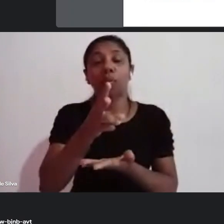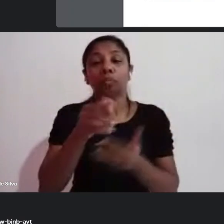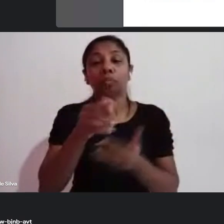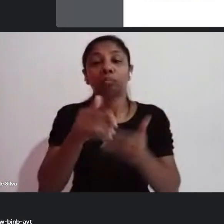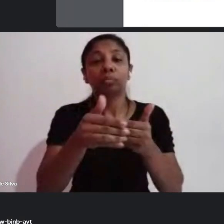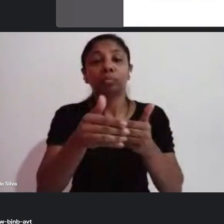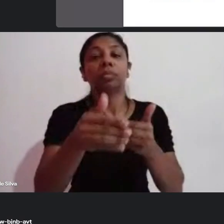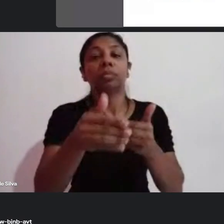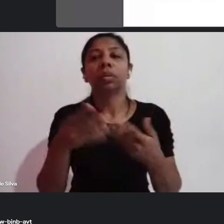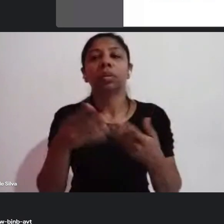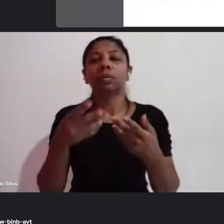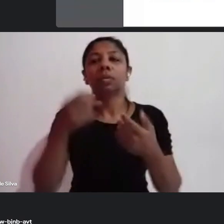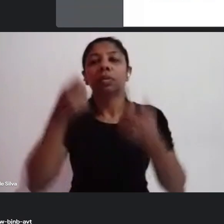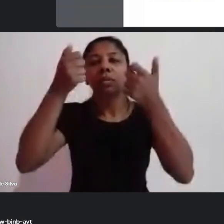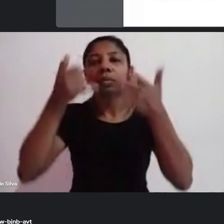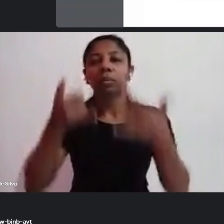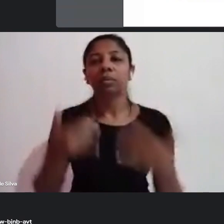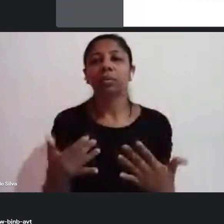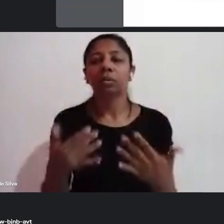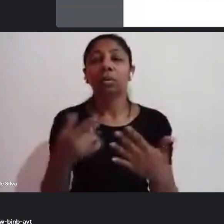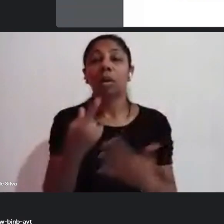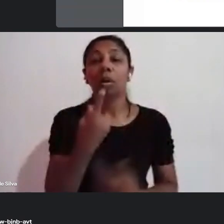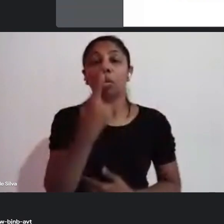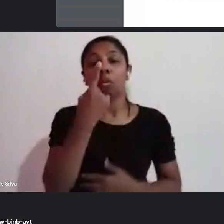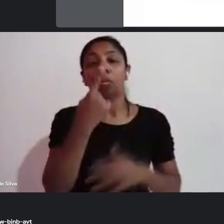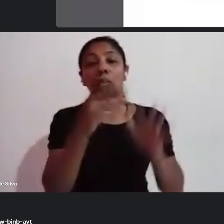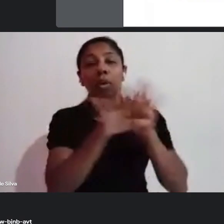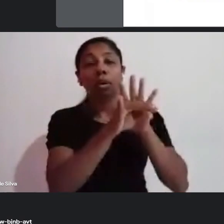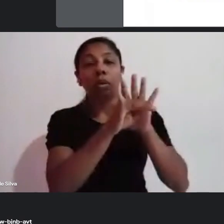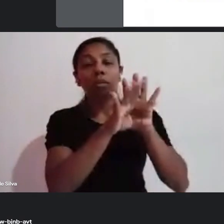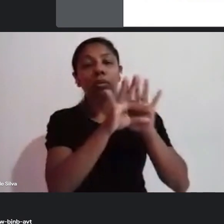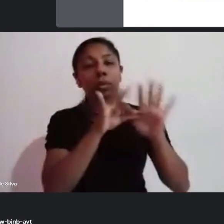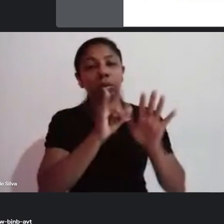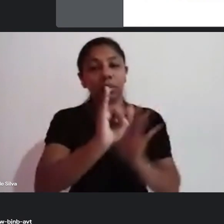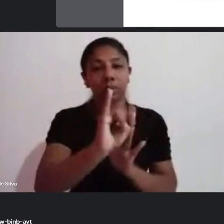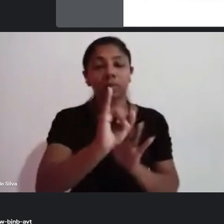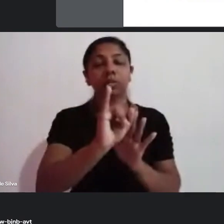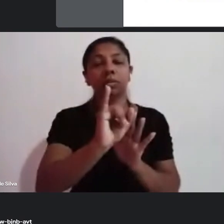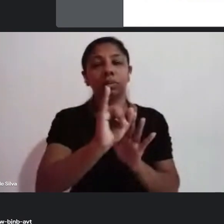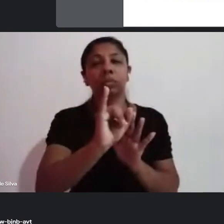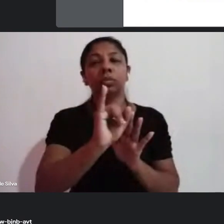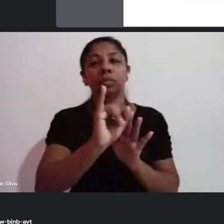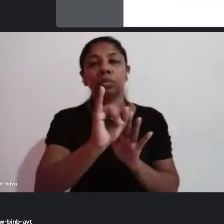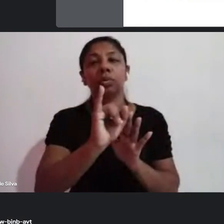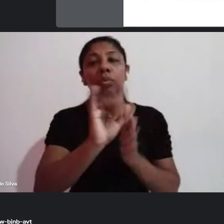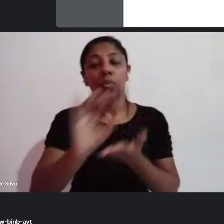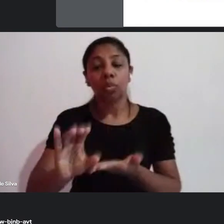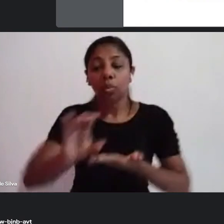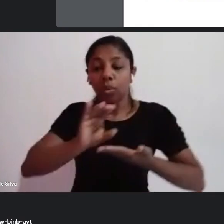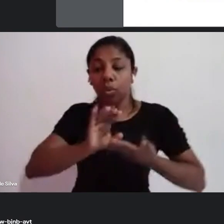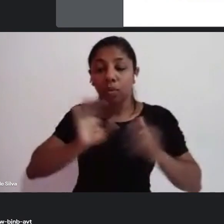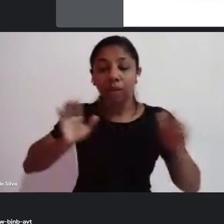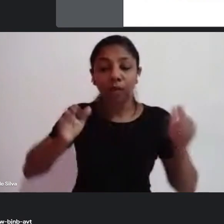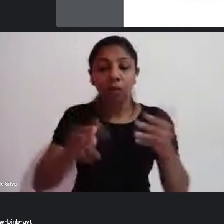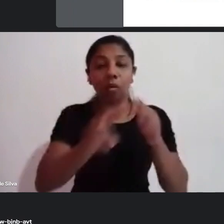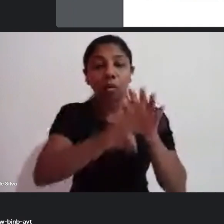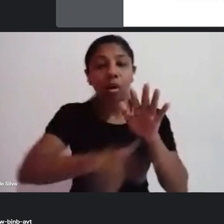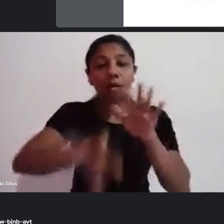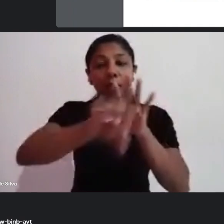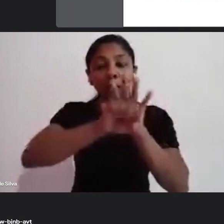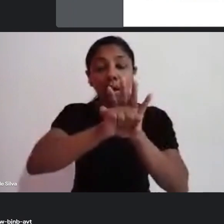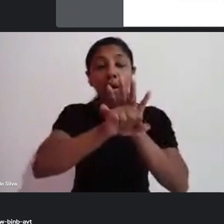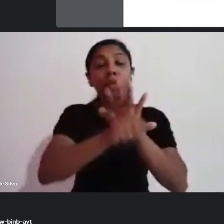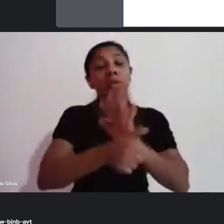do primeiro inciso, do recurso voltado para o audiovisual. Esse primeiro inciso trata